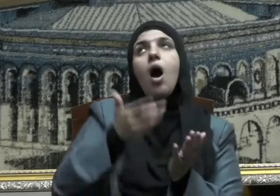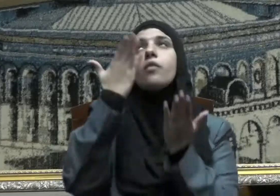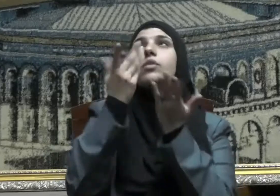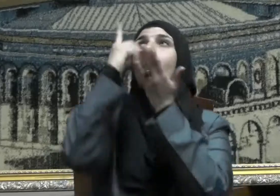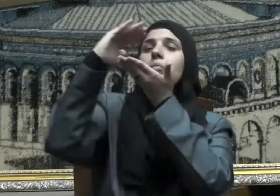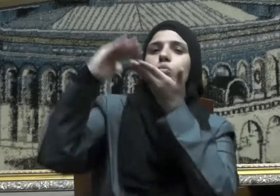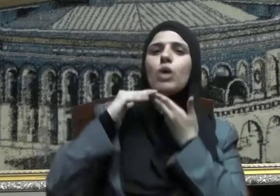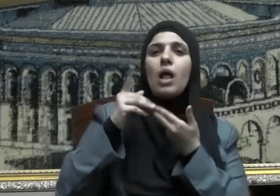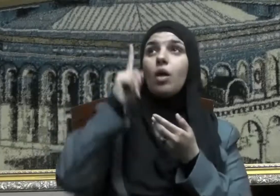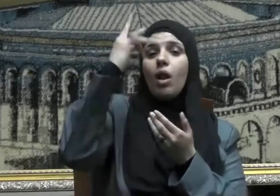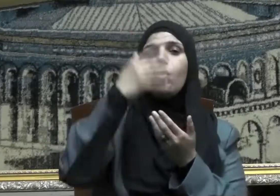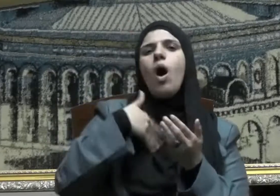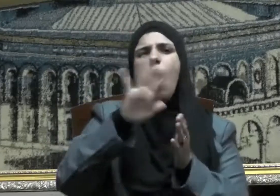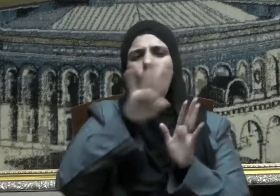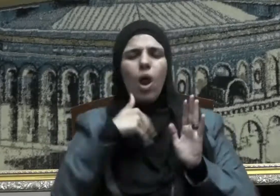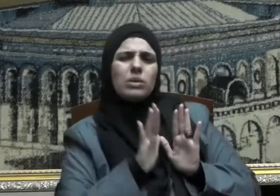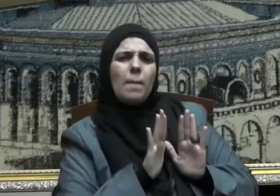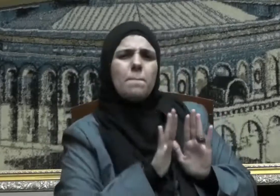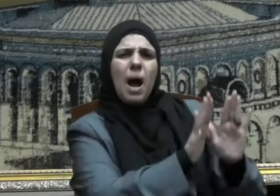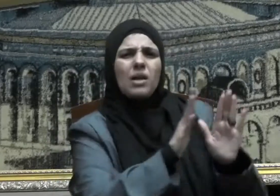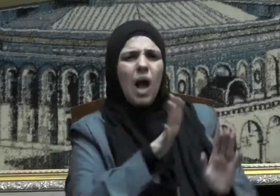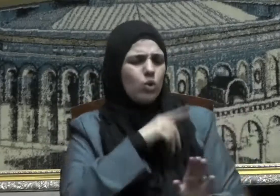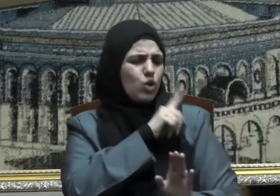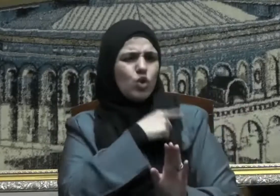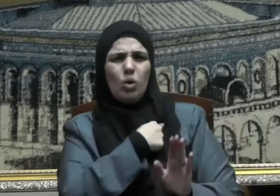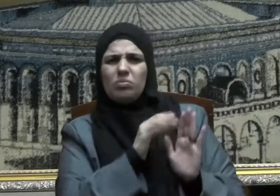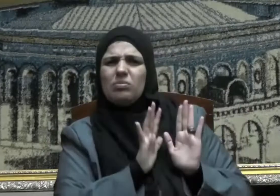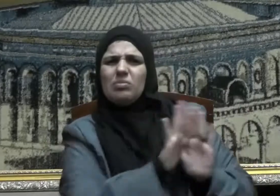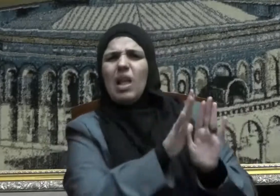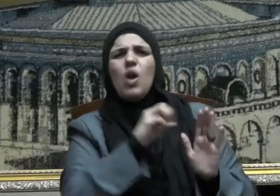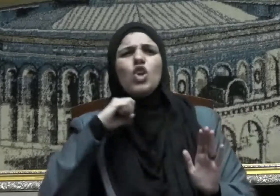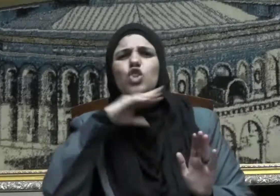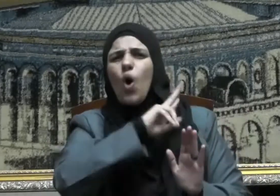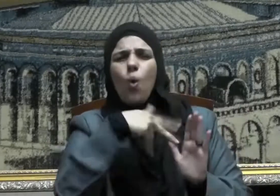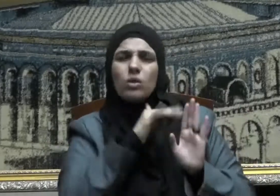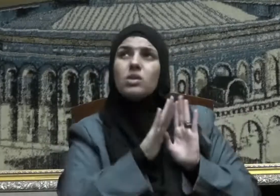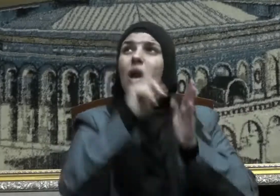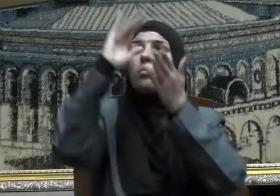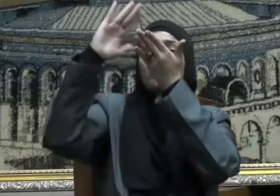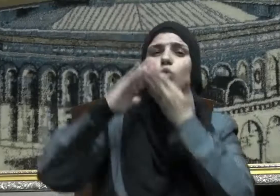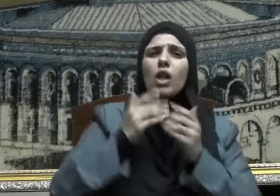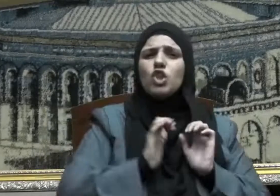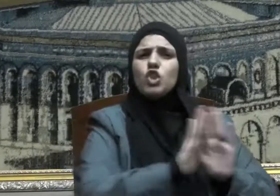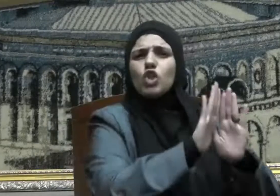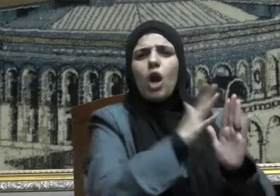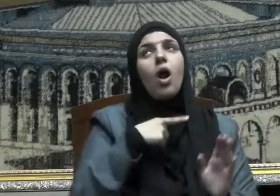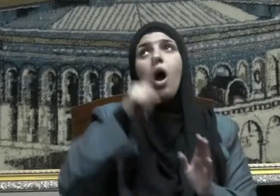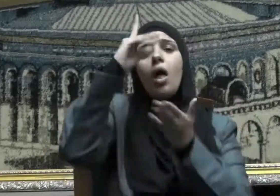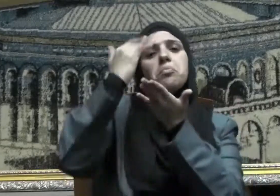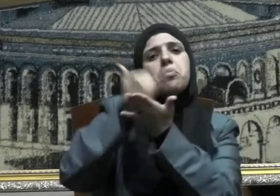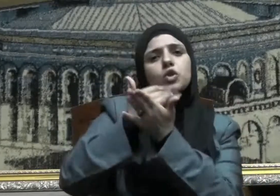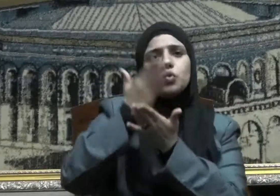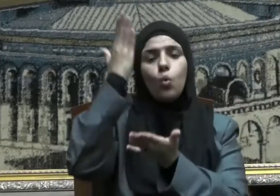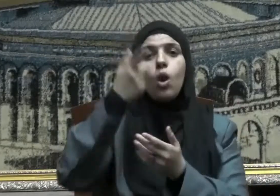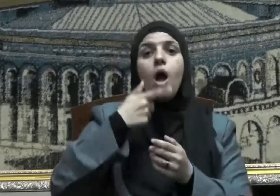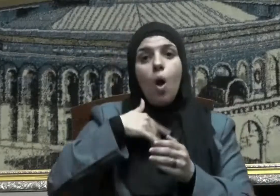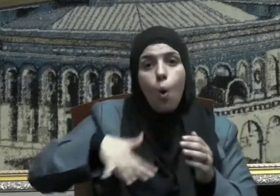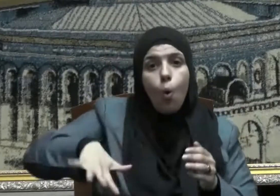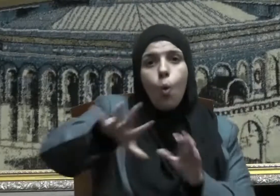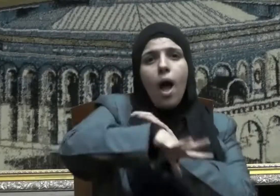لأحسنها إلا أنت واصرف عنا سيئها لا يصرف عنا سيئها إلا أنت